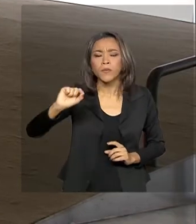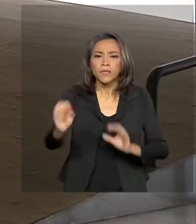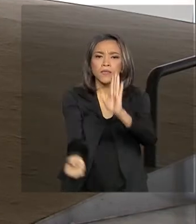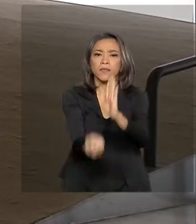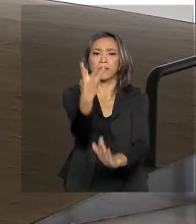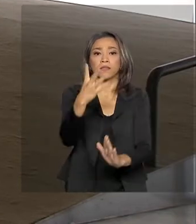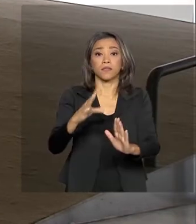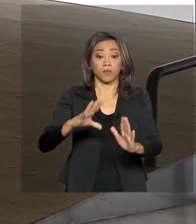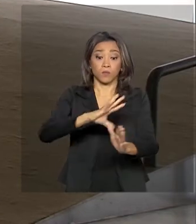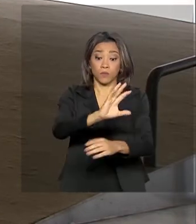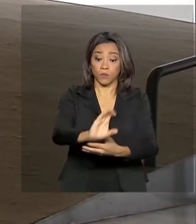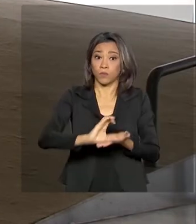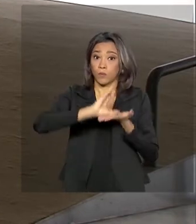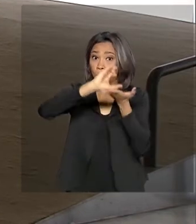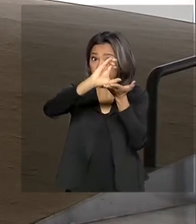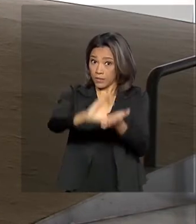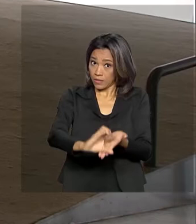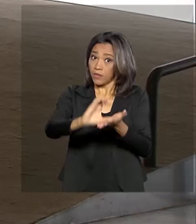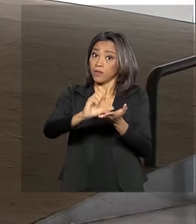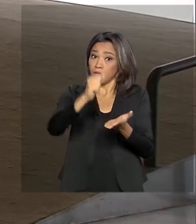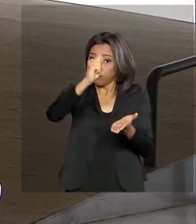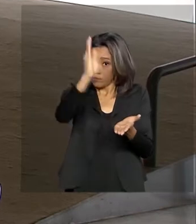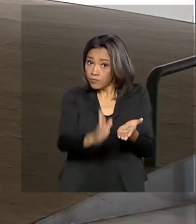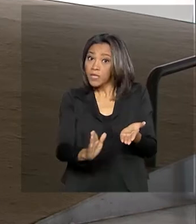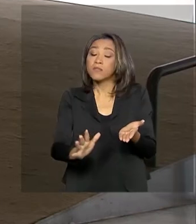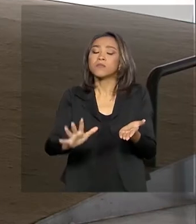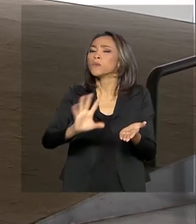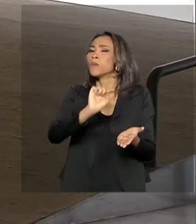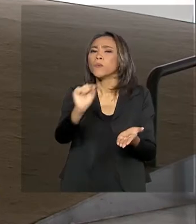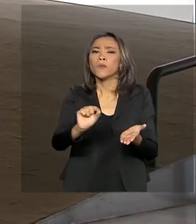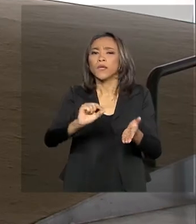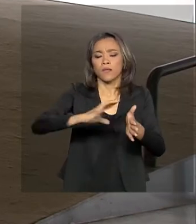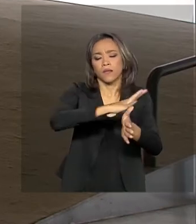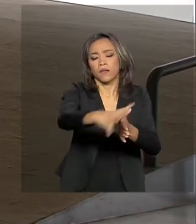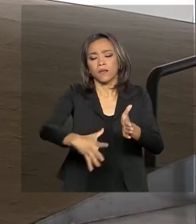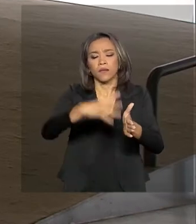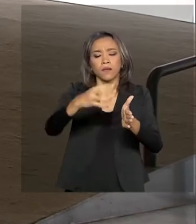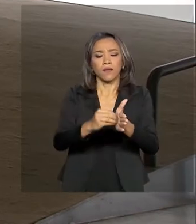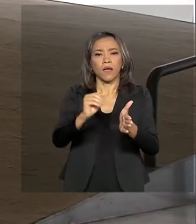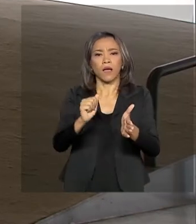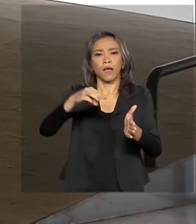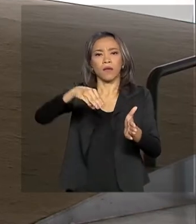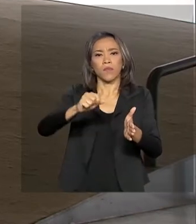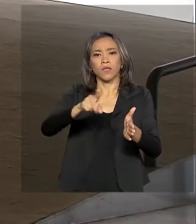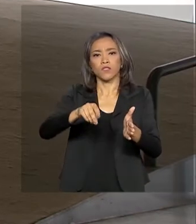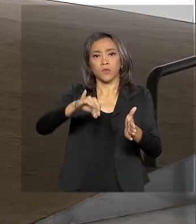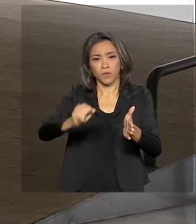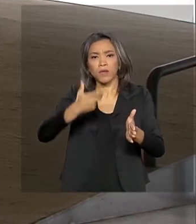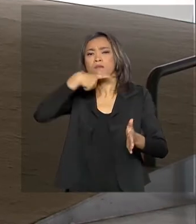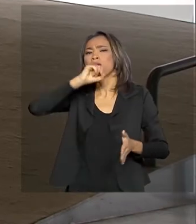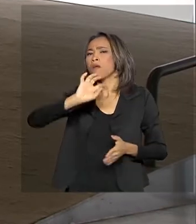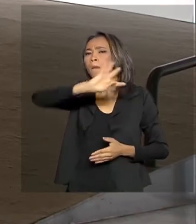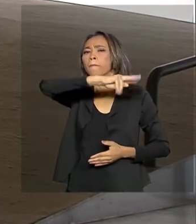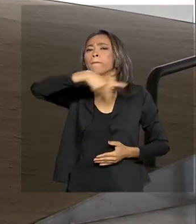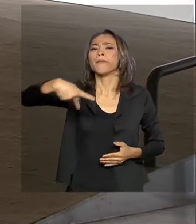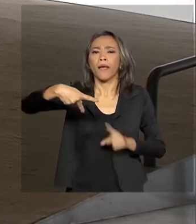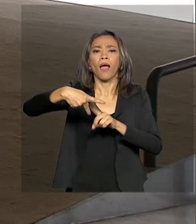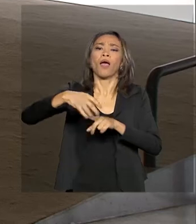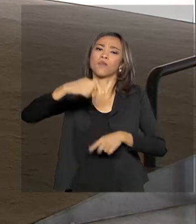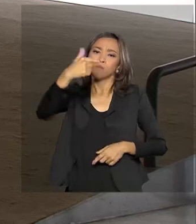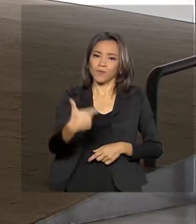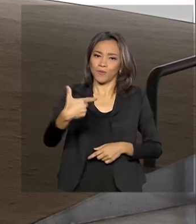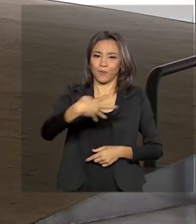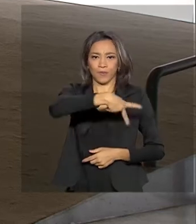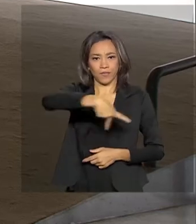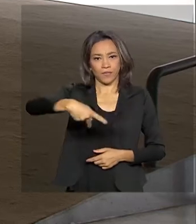do Conselho Nacional da Amazônia Legal. Quem vai presidir esse conselho é o vice-presidente Hamilton Mourão. A ideia do governo